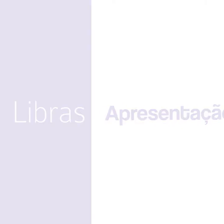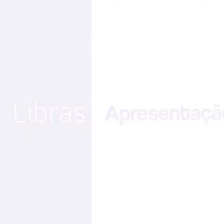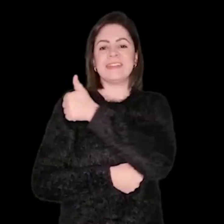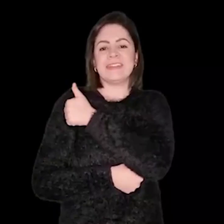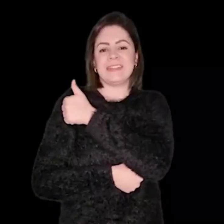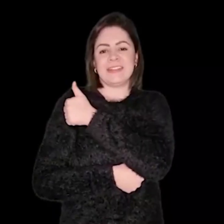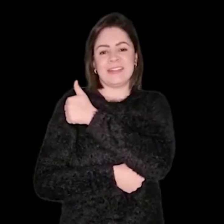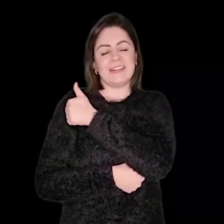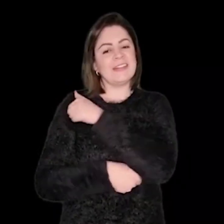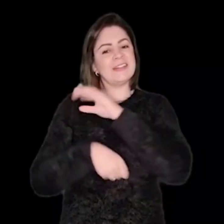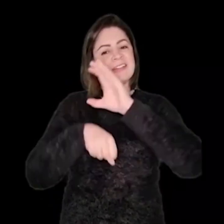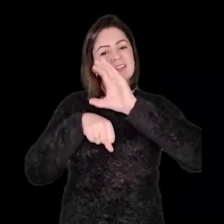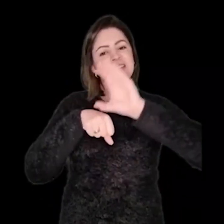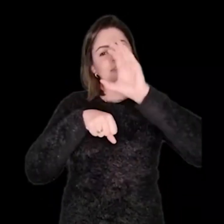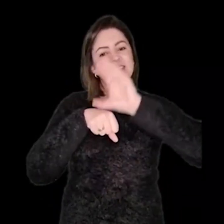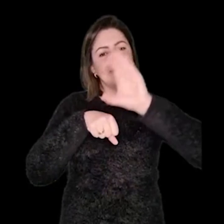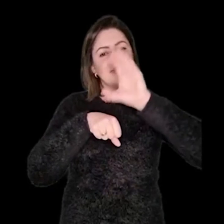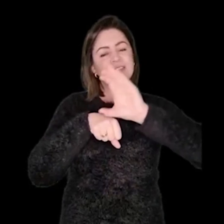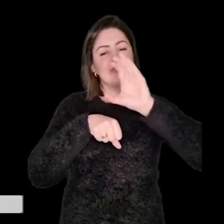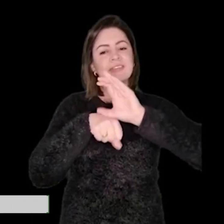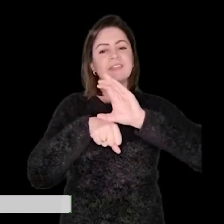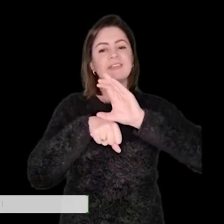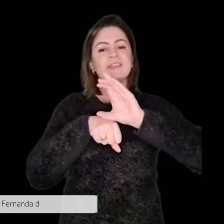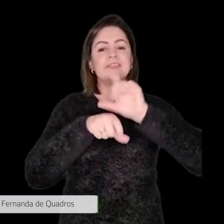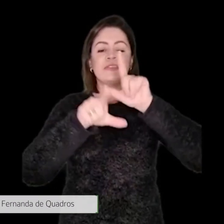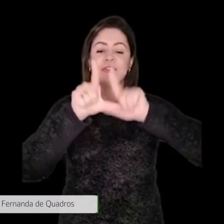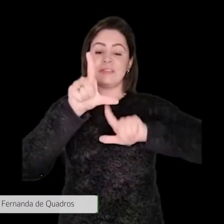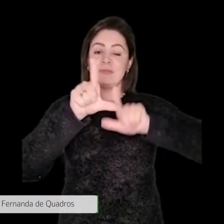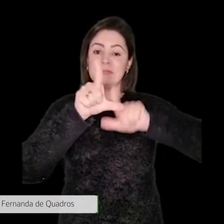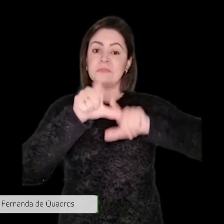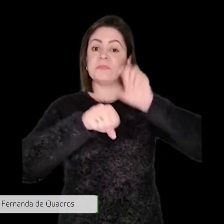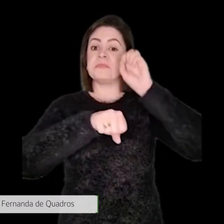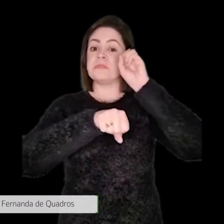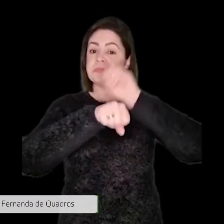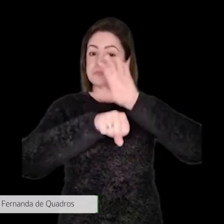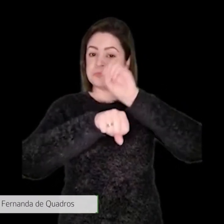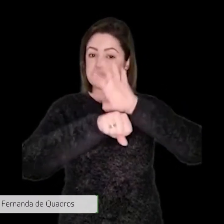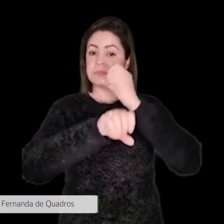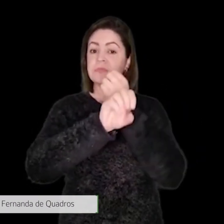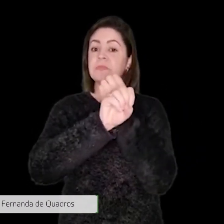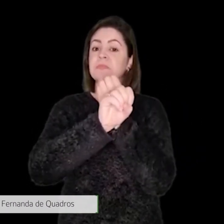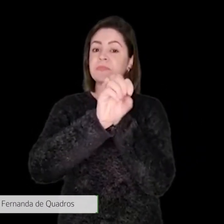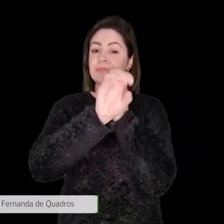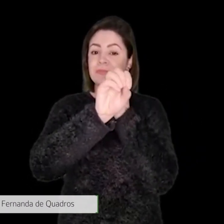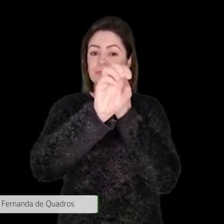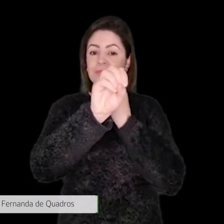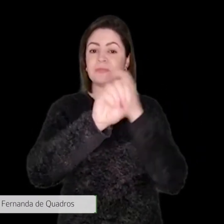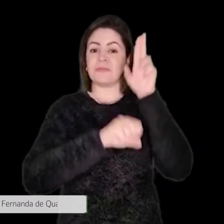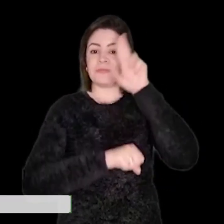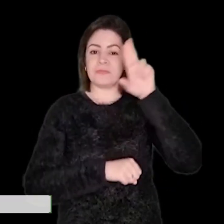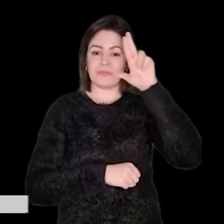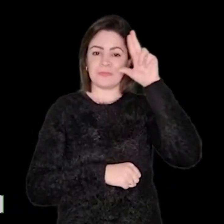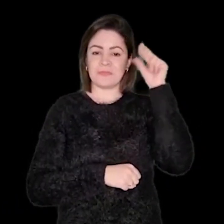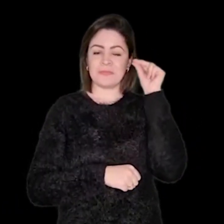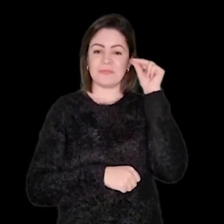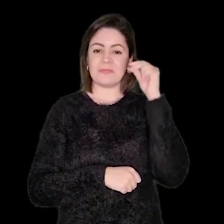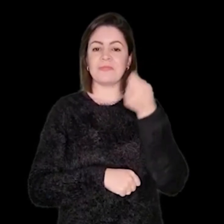Olá, alunos do curso de Letras Licenciatura EAD da